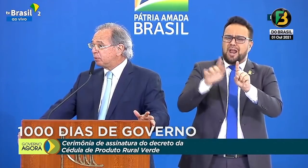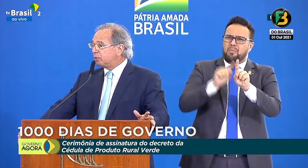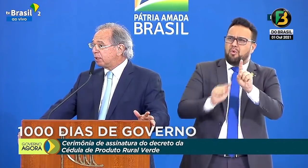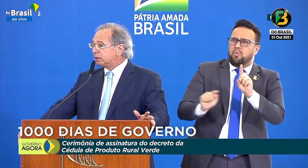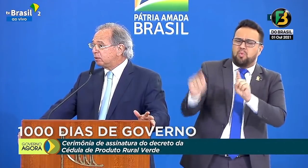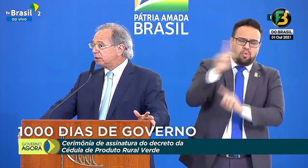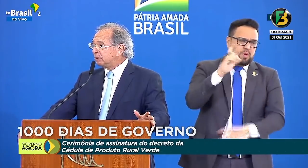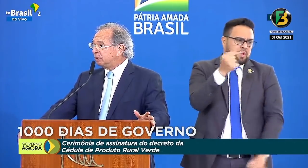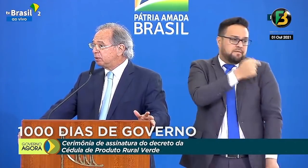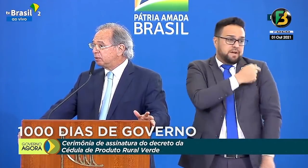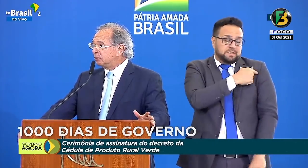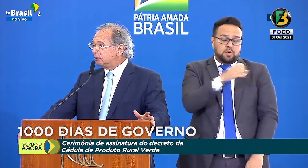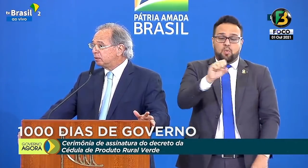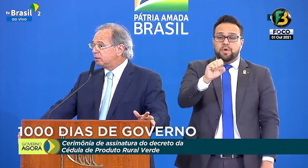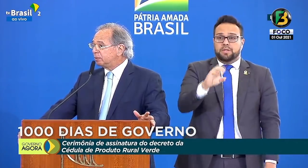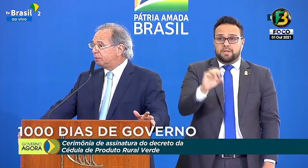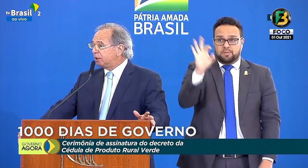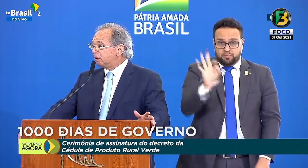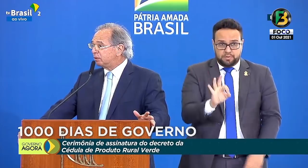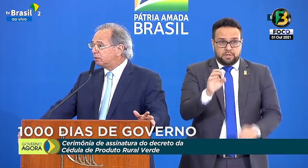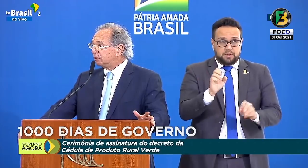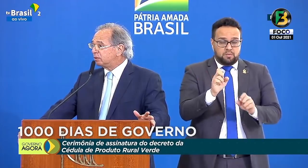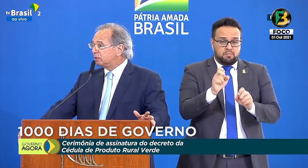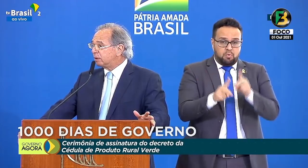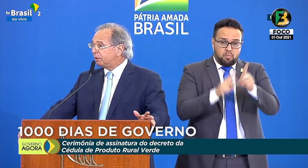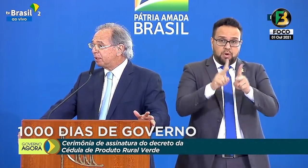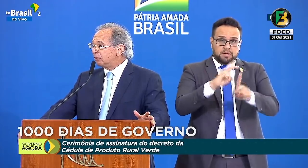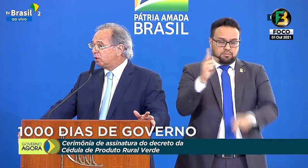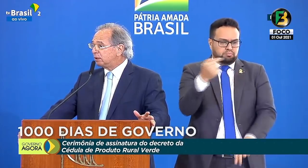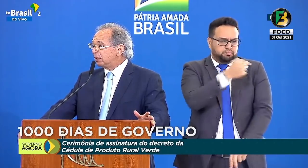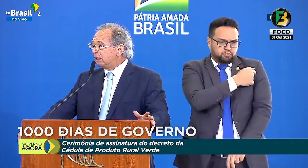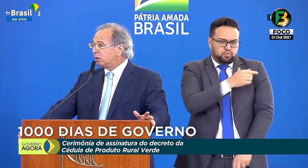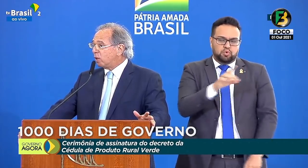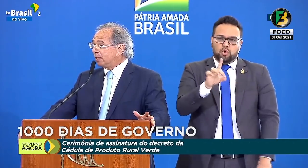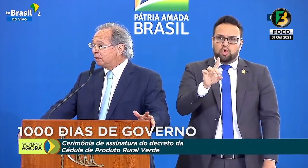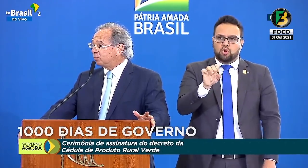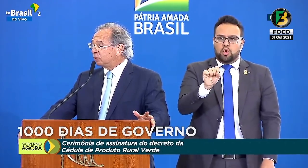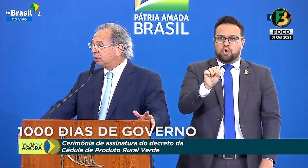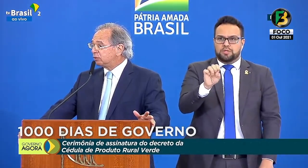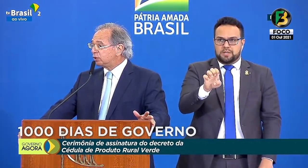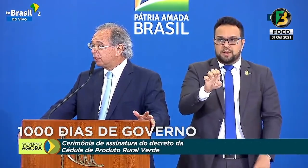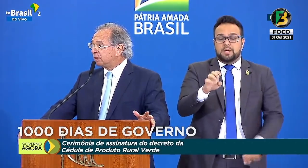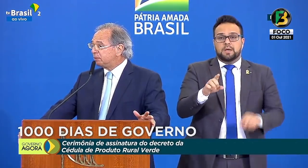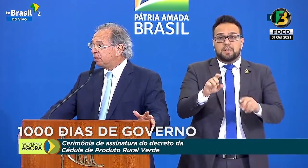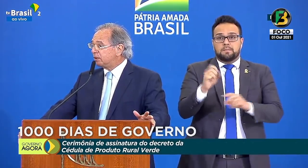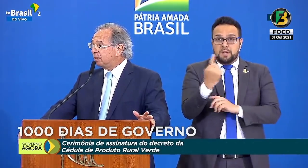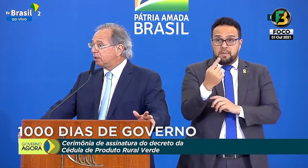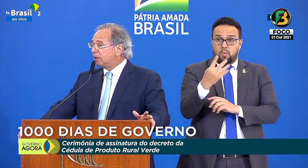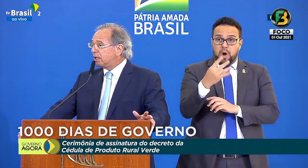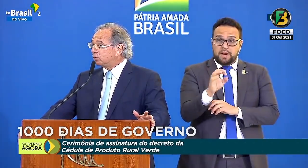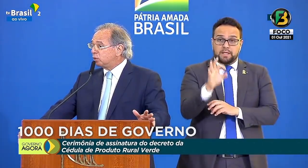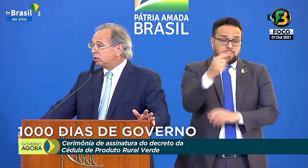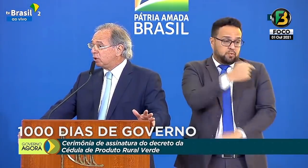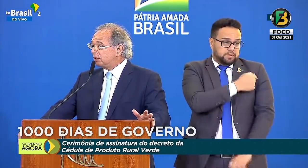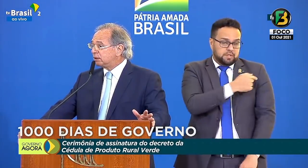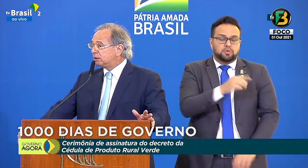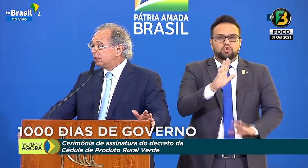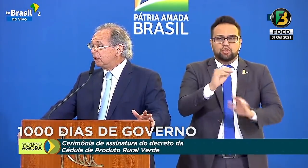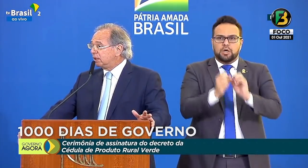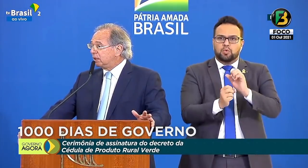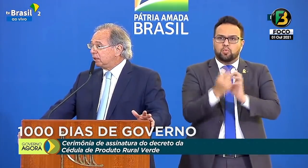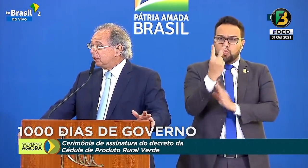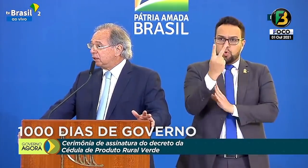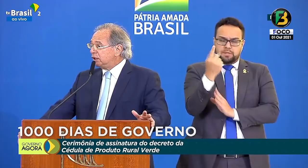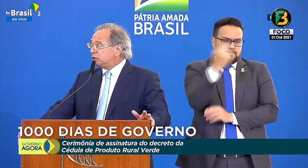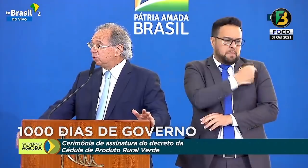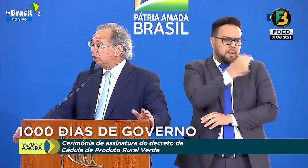% da população recebeu a primeira dose, 40% já receberam as duas doses,